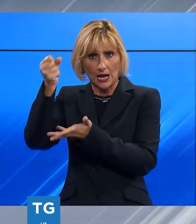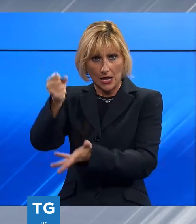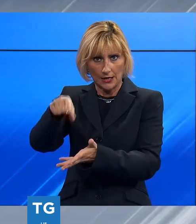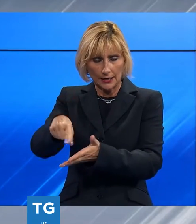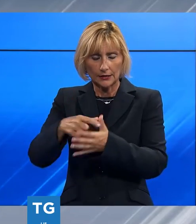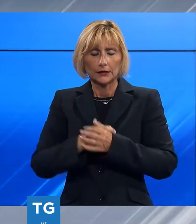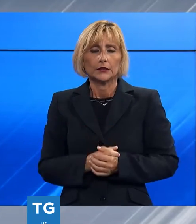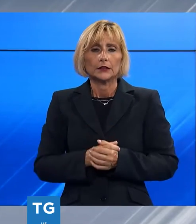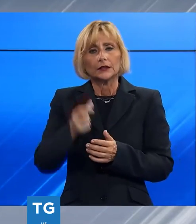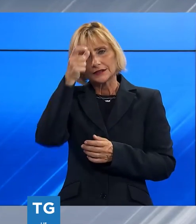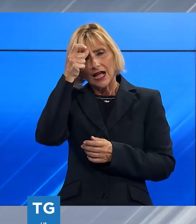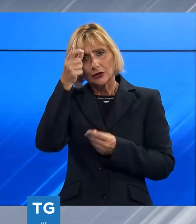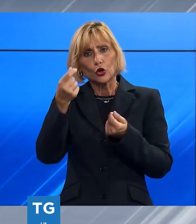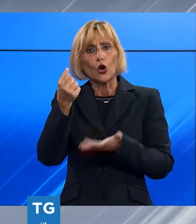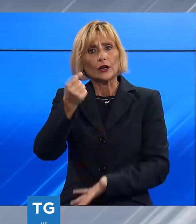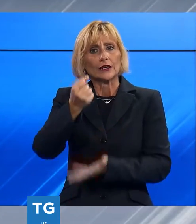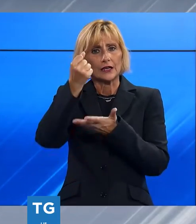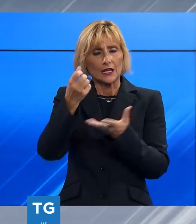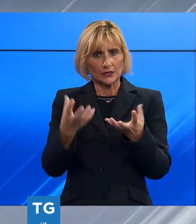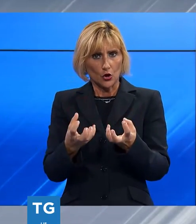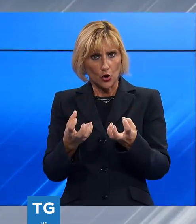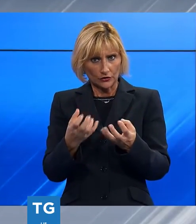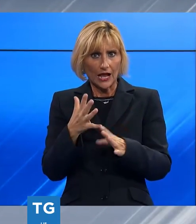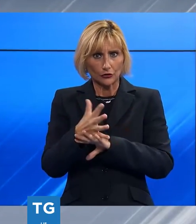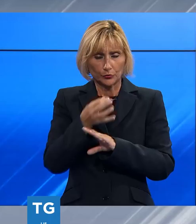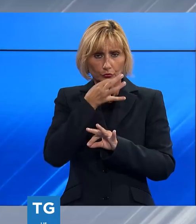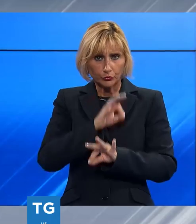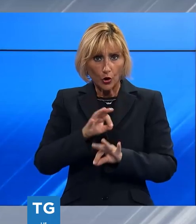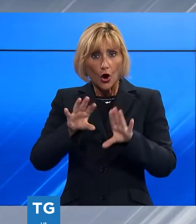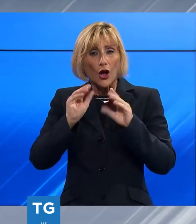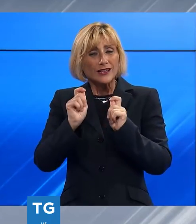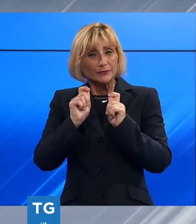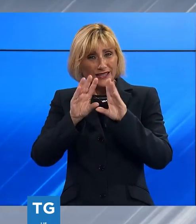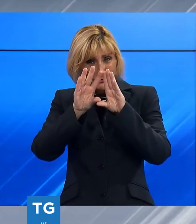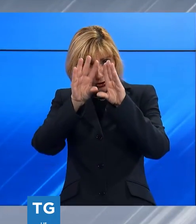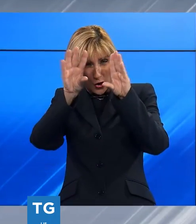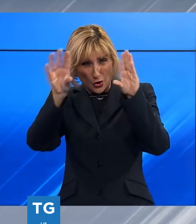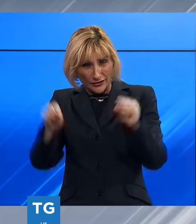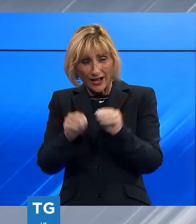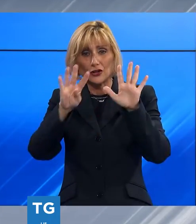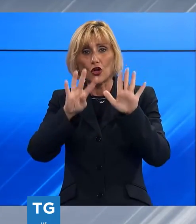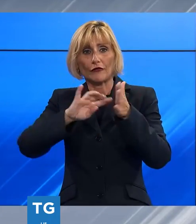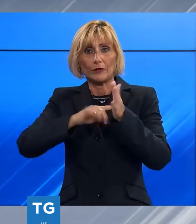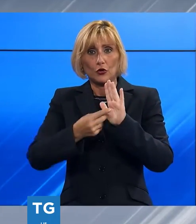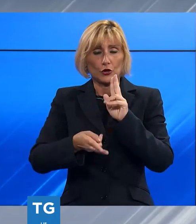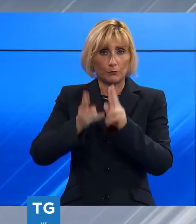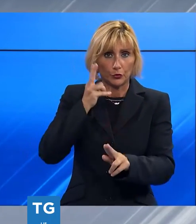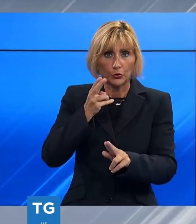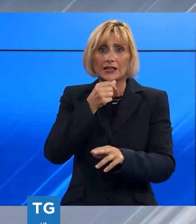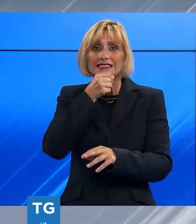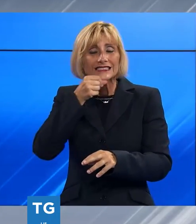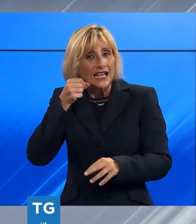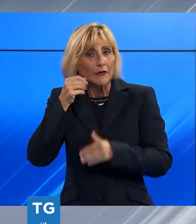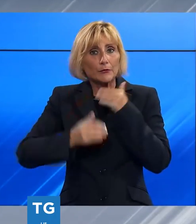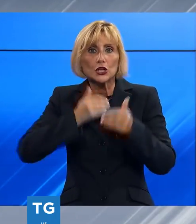accessibili, per i territori montani toscani ci sarà dunque un totale complessivo di quasi 9 milioni in più, che serviranno per